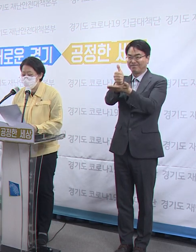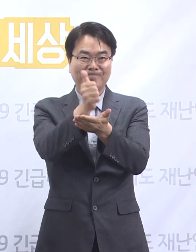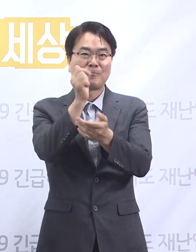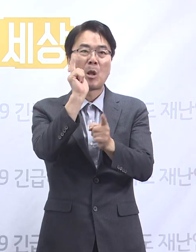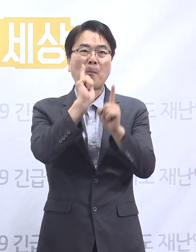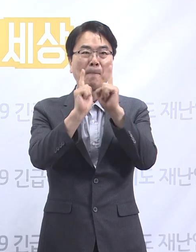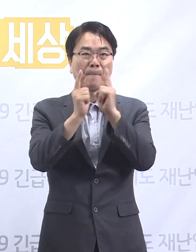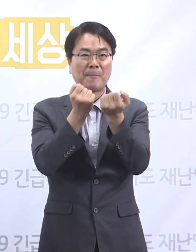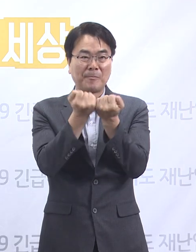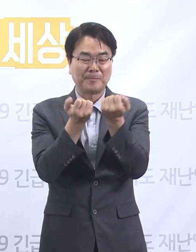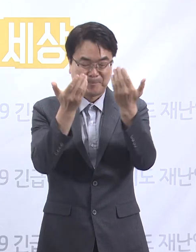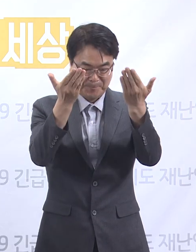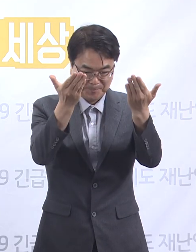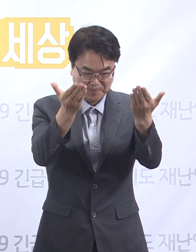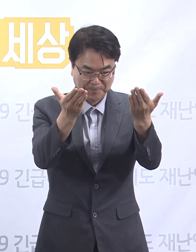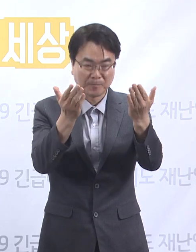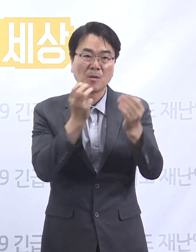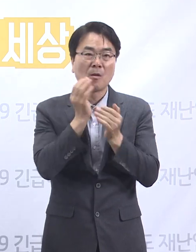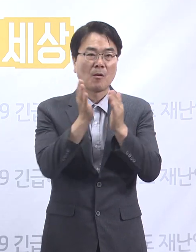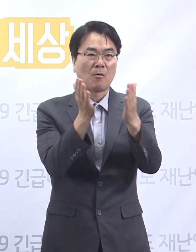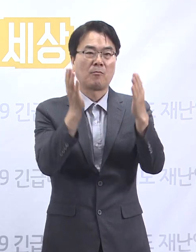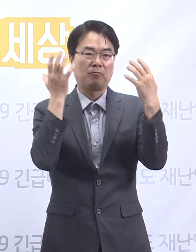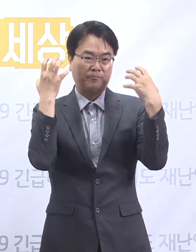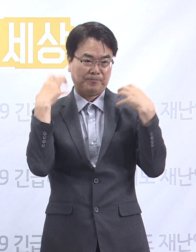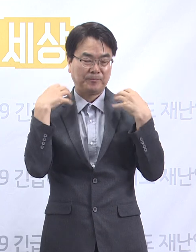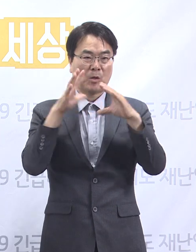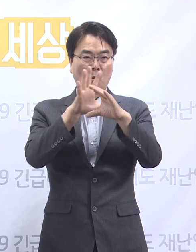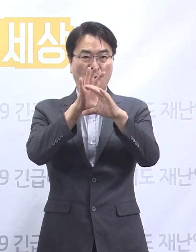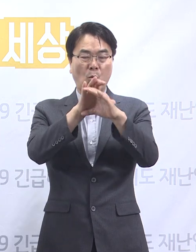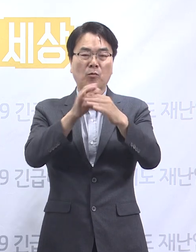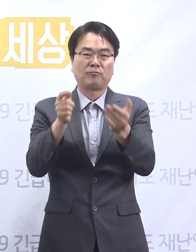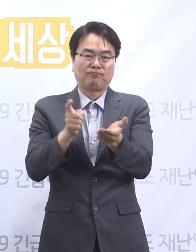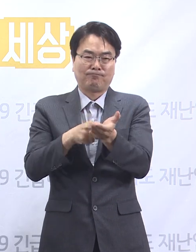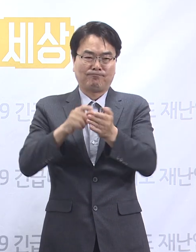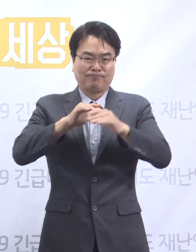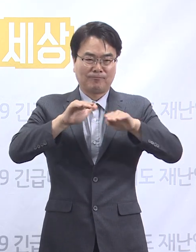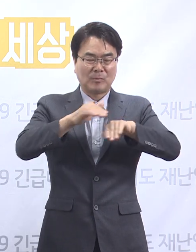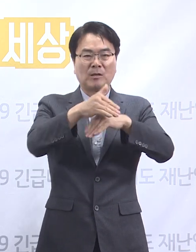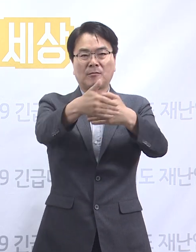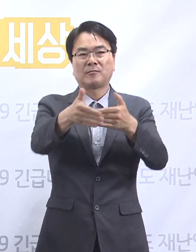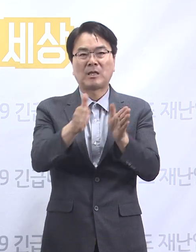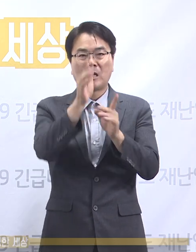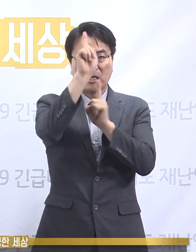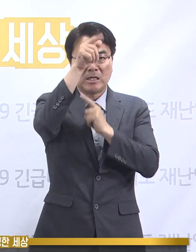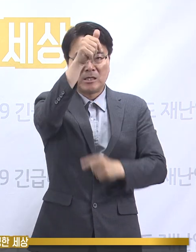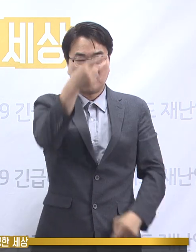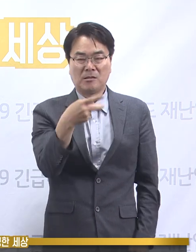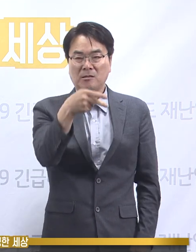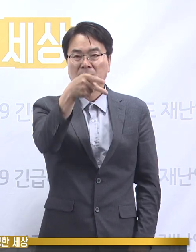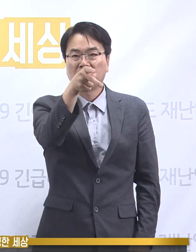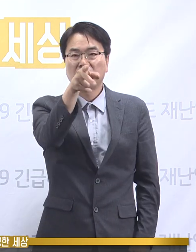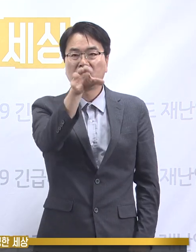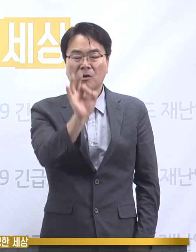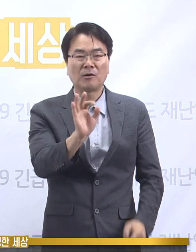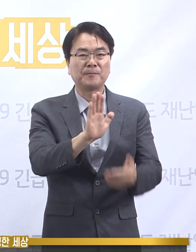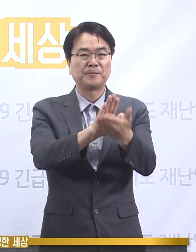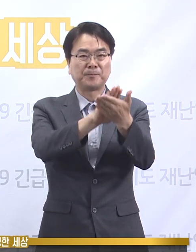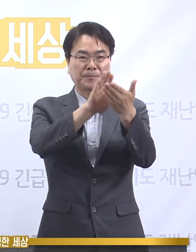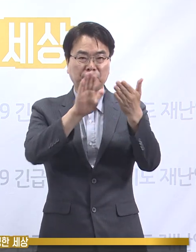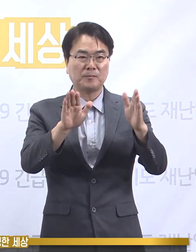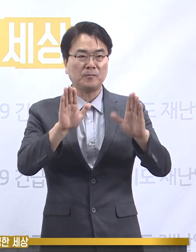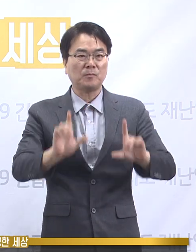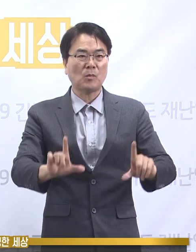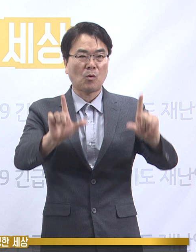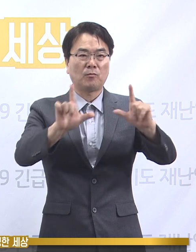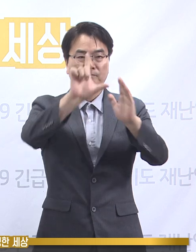안녕하십니까 경기도 코로나19 긴급대책단 이희영입니다. 6월 15일 월요일 경기도 코로나19 대응 관련